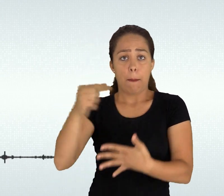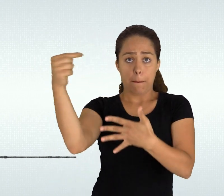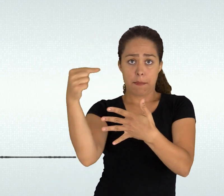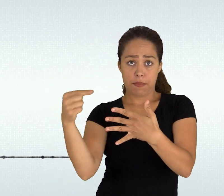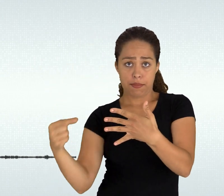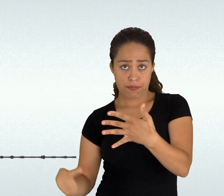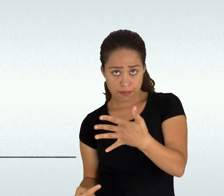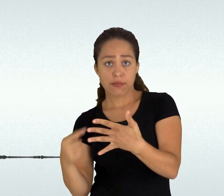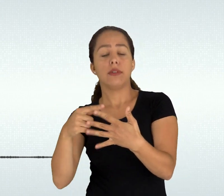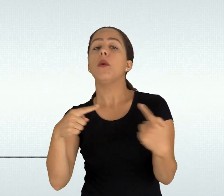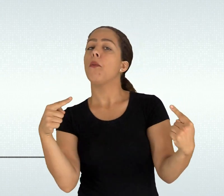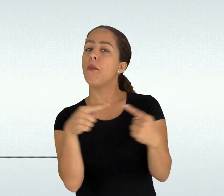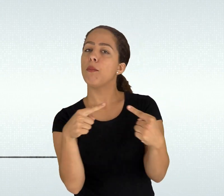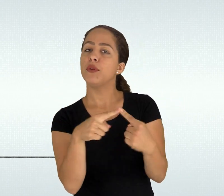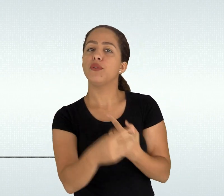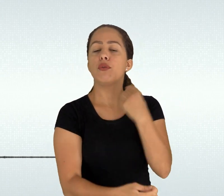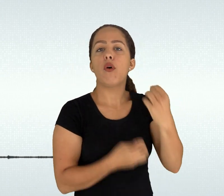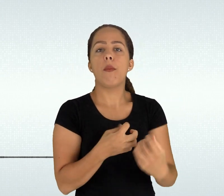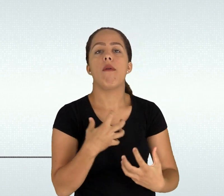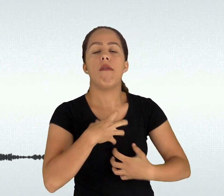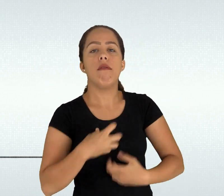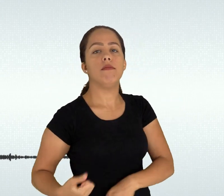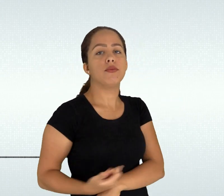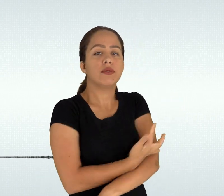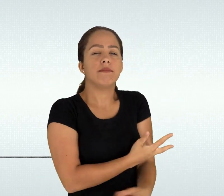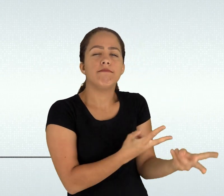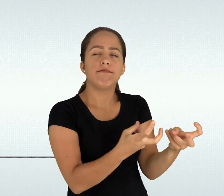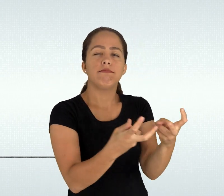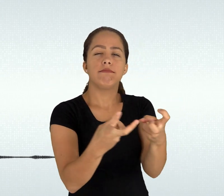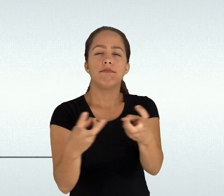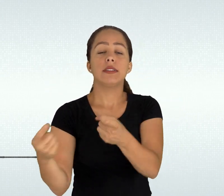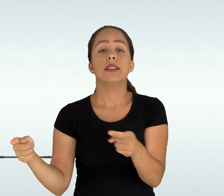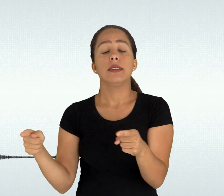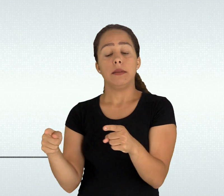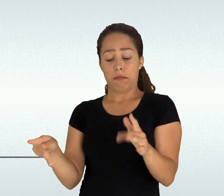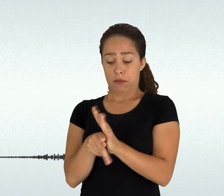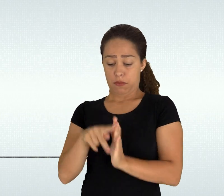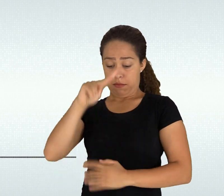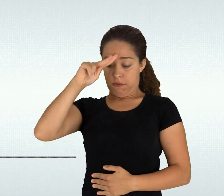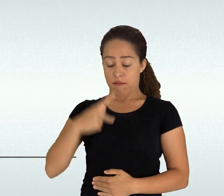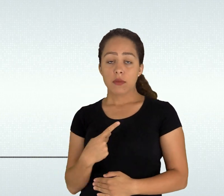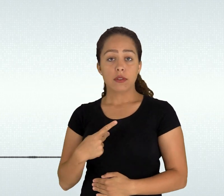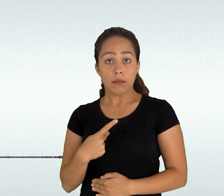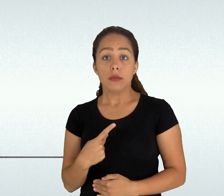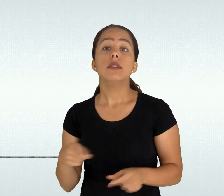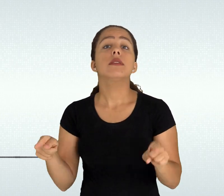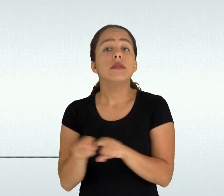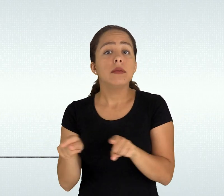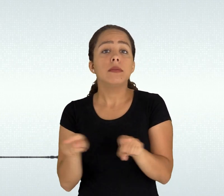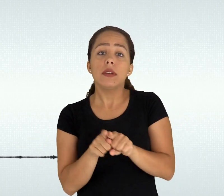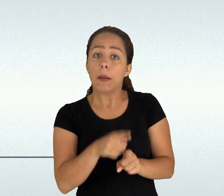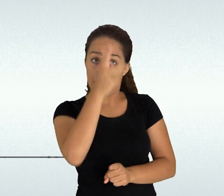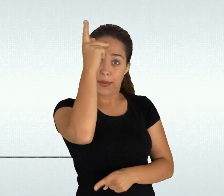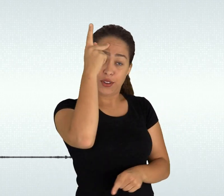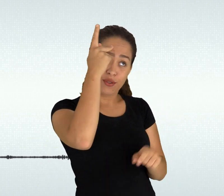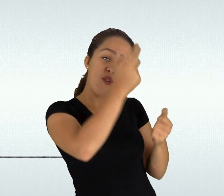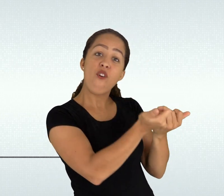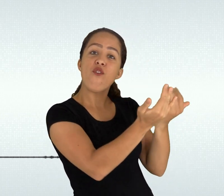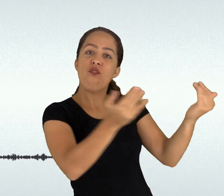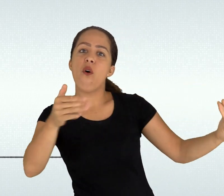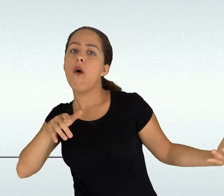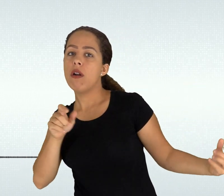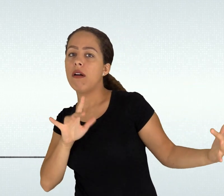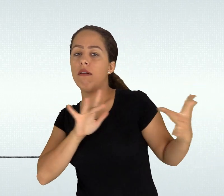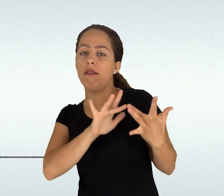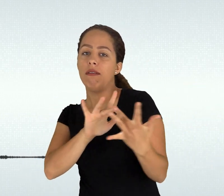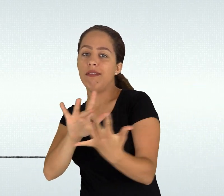educação técnica de nível médio em seus objetivos conteúdos e métodos Considerar o trabalho como princípio